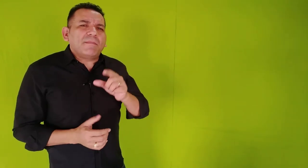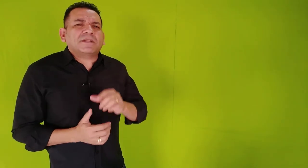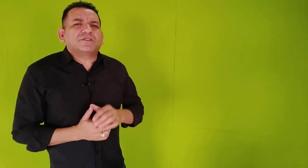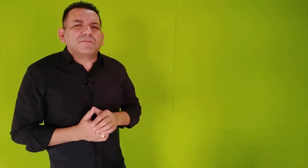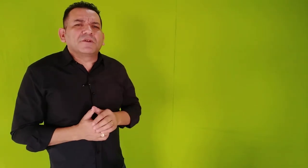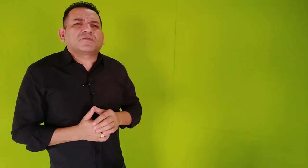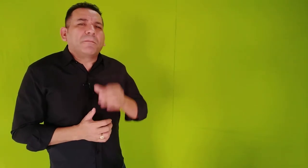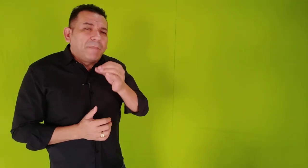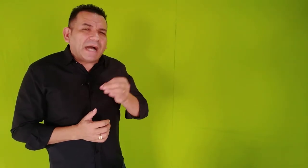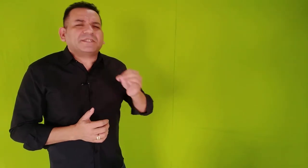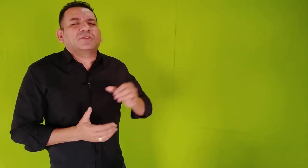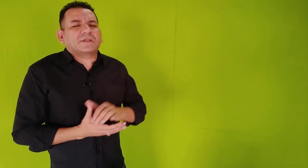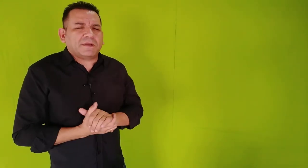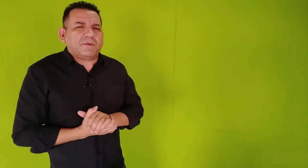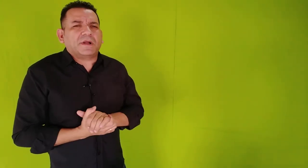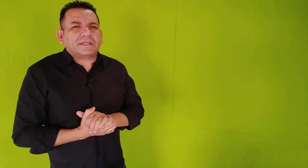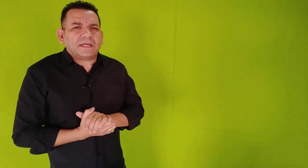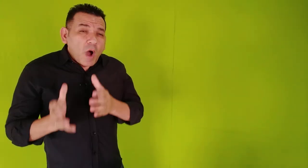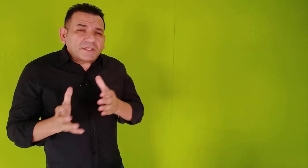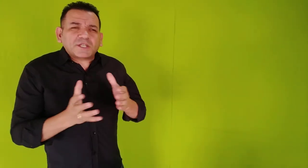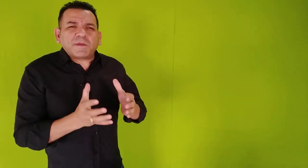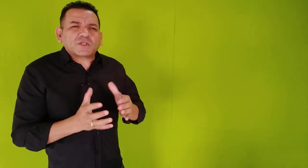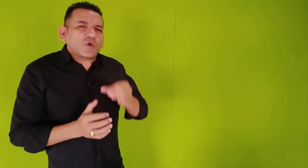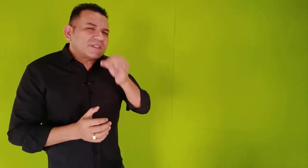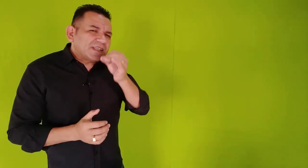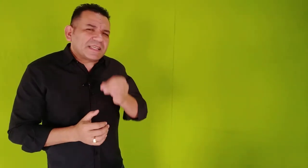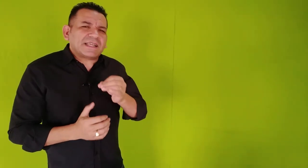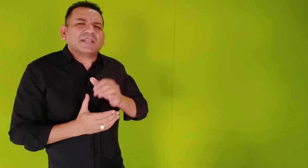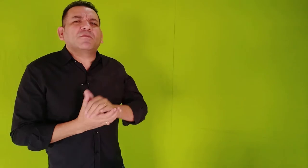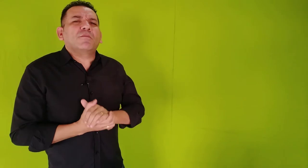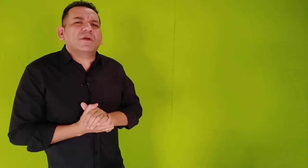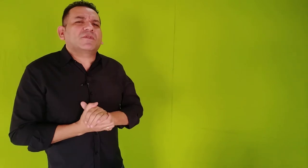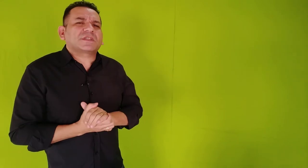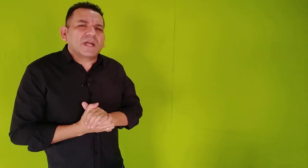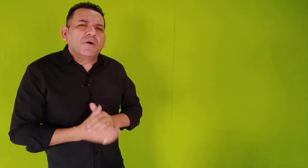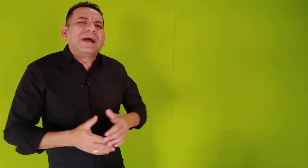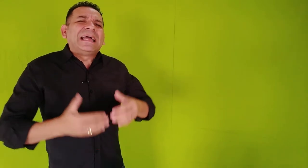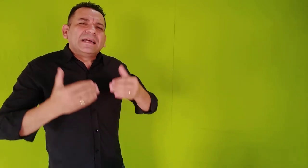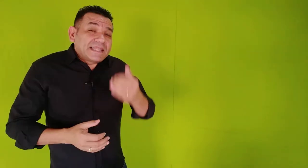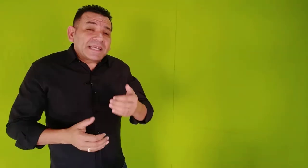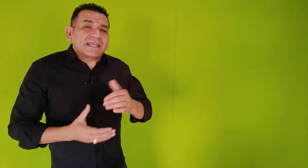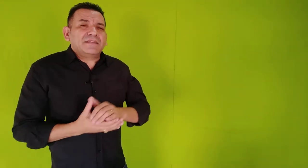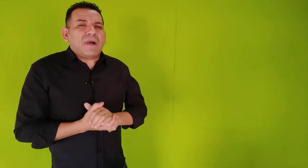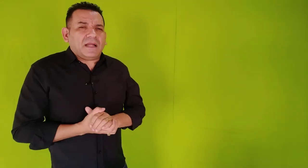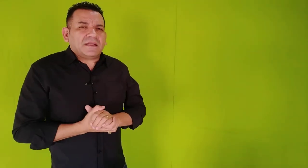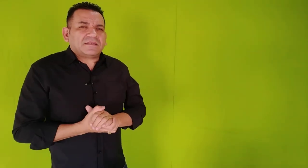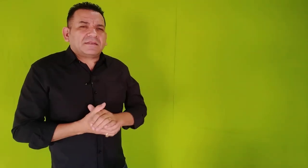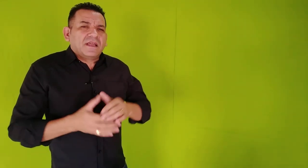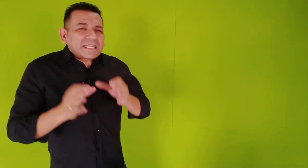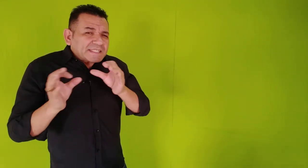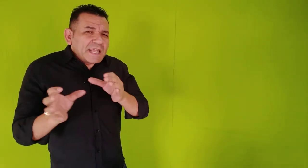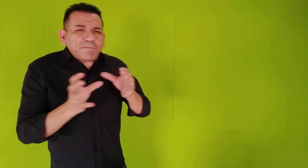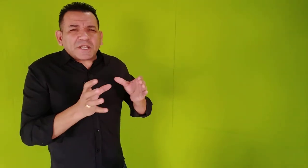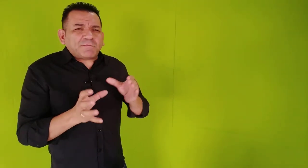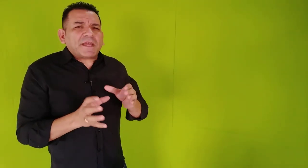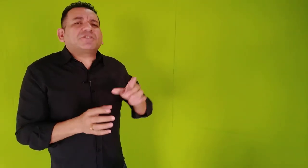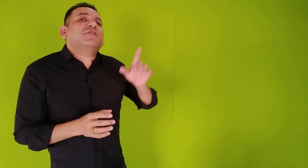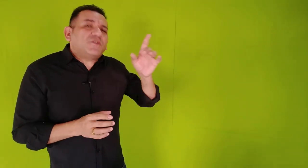abatimento batem a nossa porta. Quantas pessoas nesse exato momento estão desanimadas, sem perspectiva de